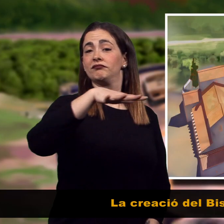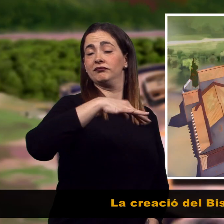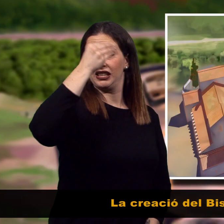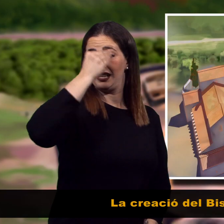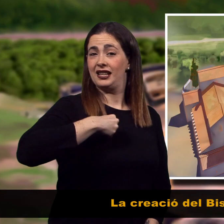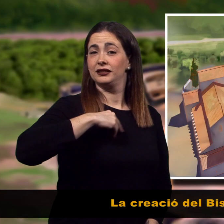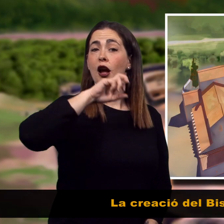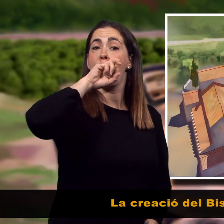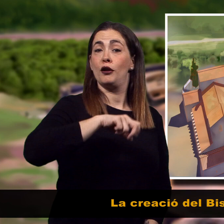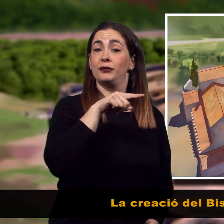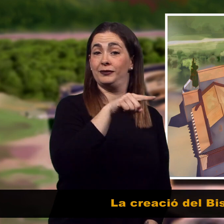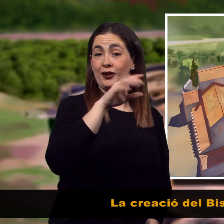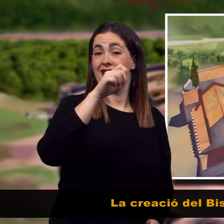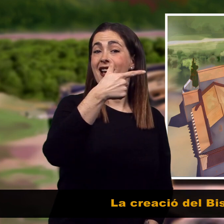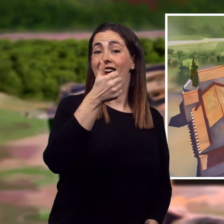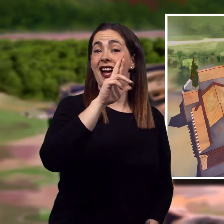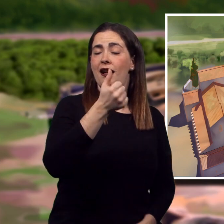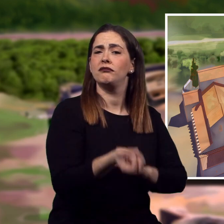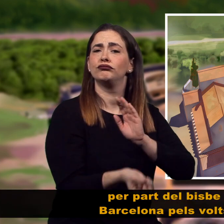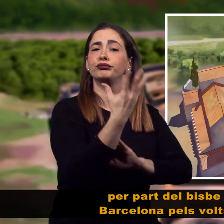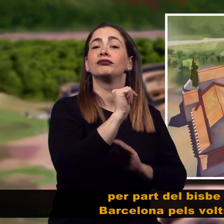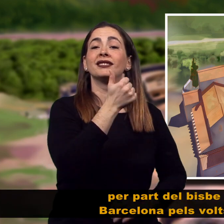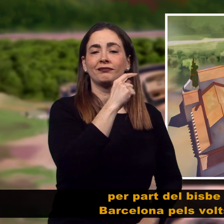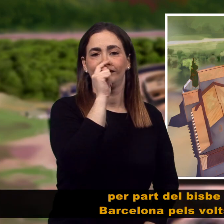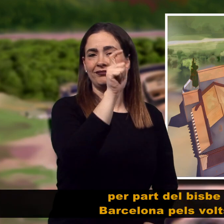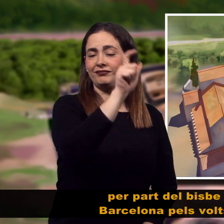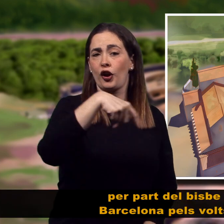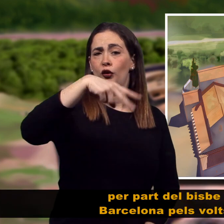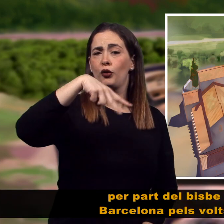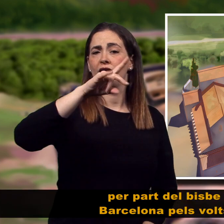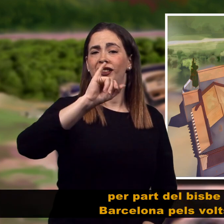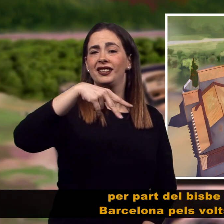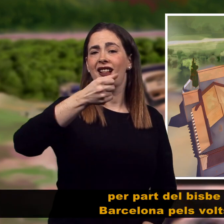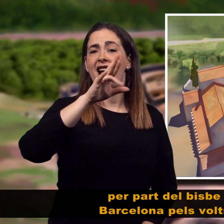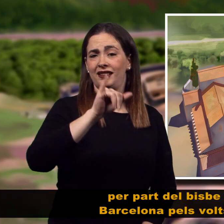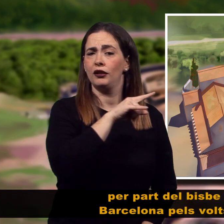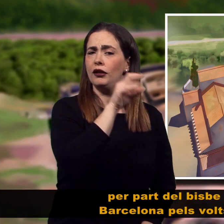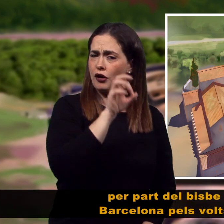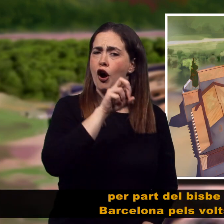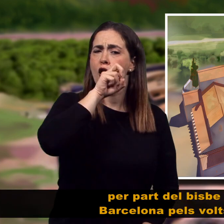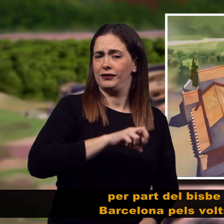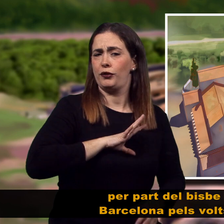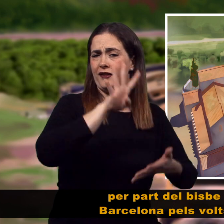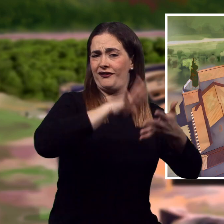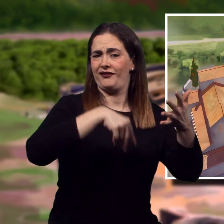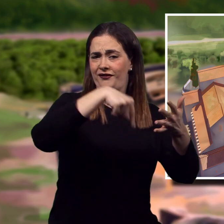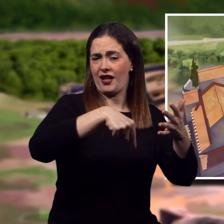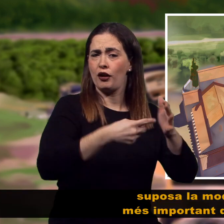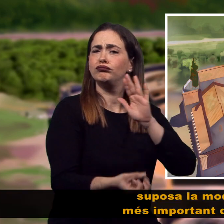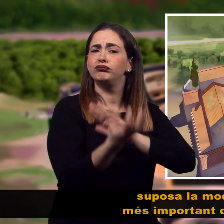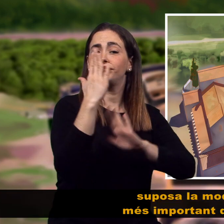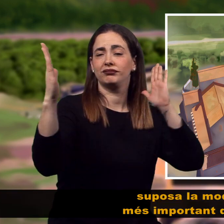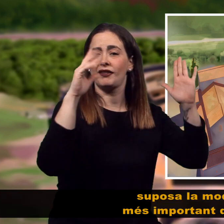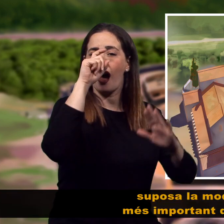La creació del bisbe d'Ègara per part del bisbe en un dinari de Barcelona pels vols a l'any 450 suposa la